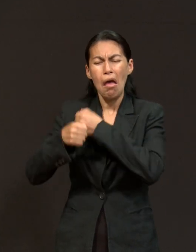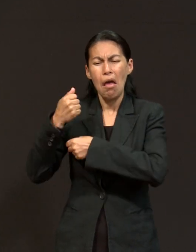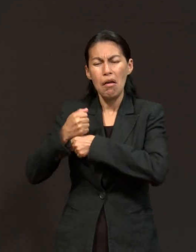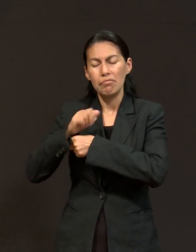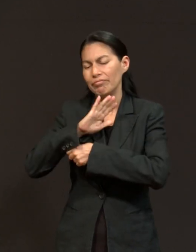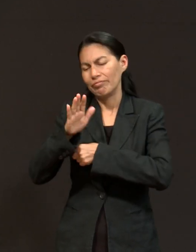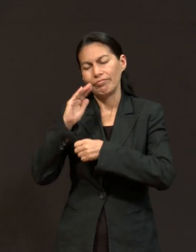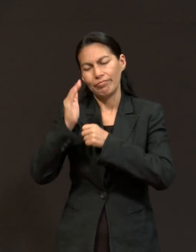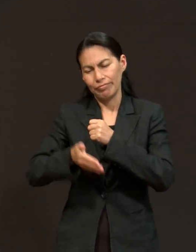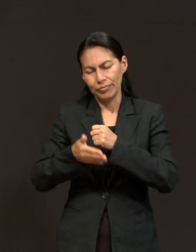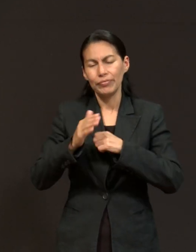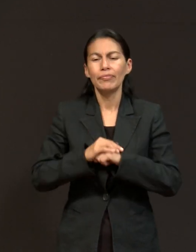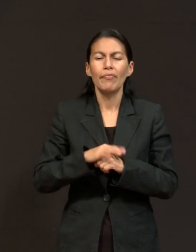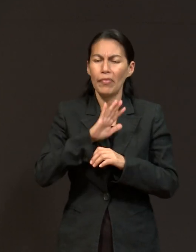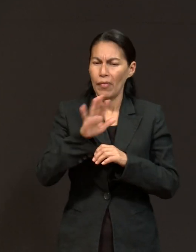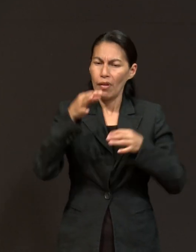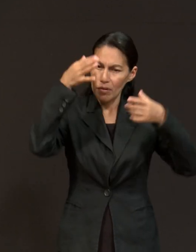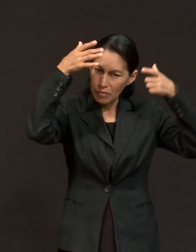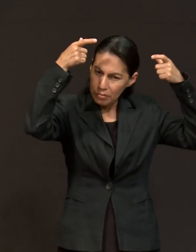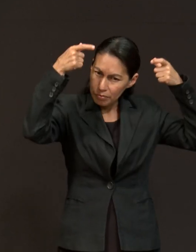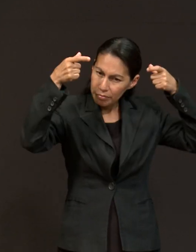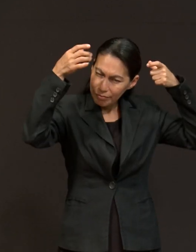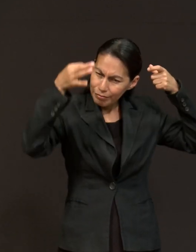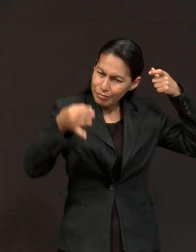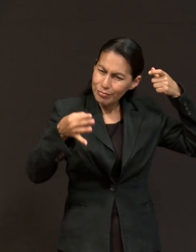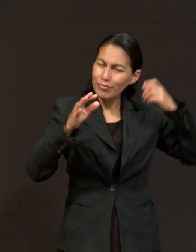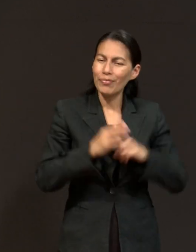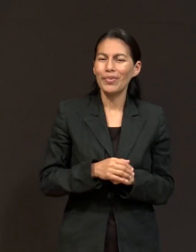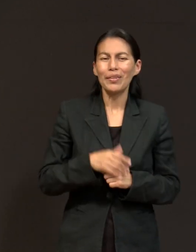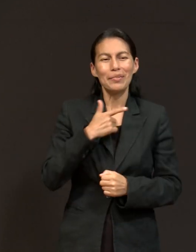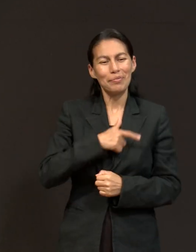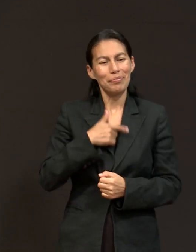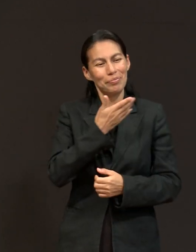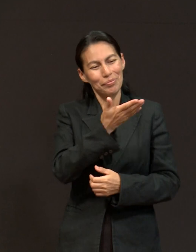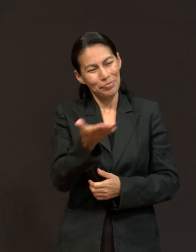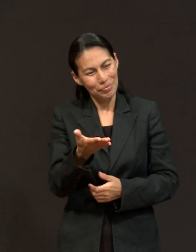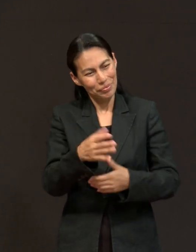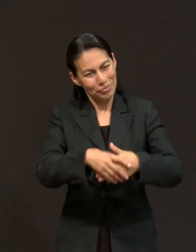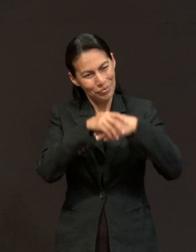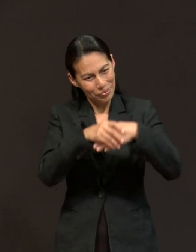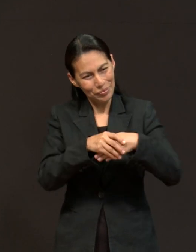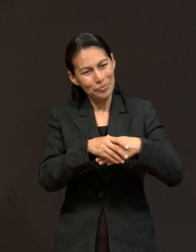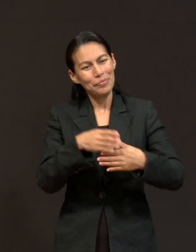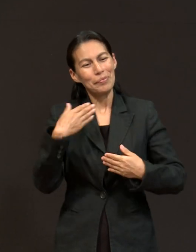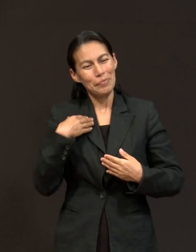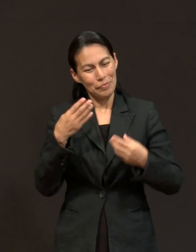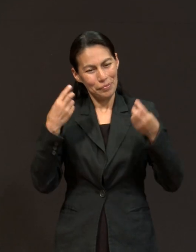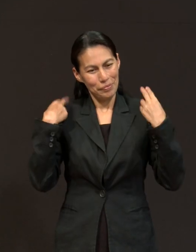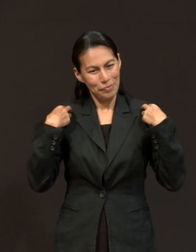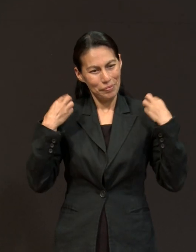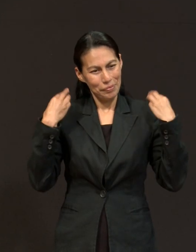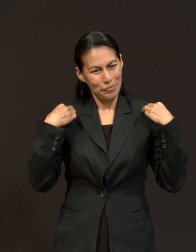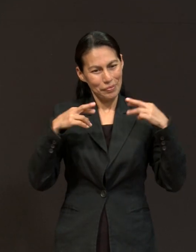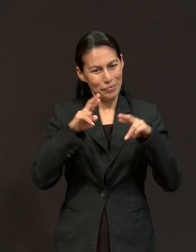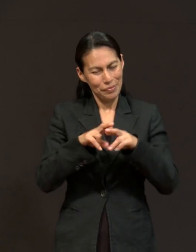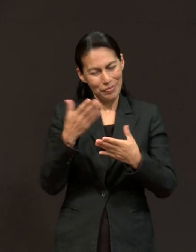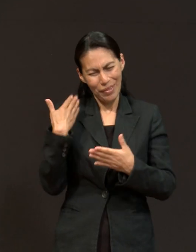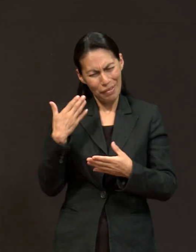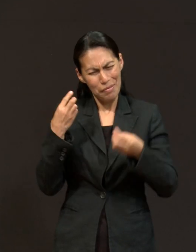unos recientes años. Entonces, pues es un gusto poder saludarlo como mi maestro, como pastor y ahora también